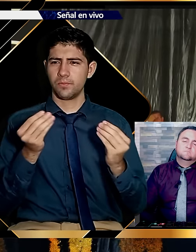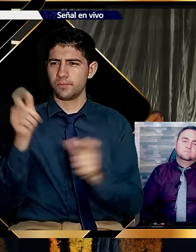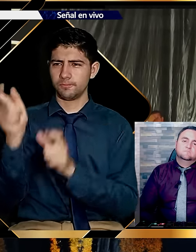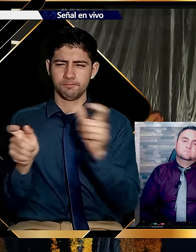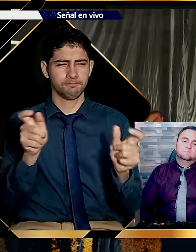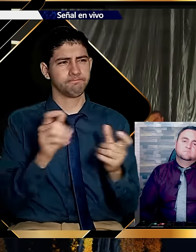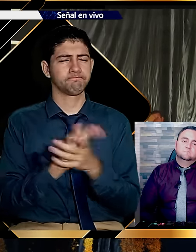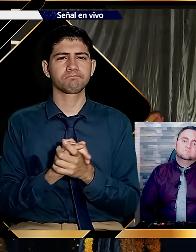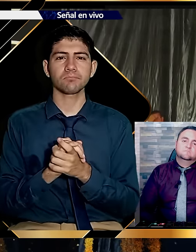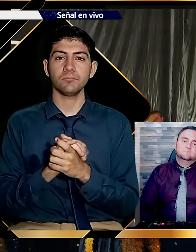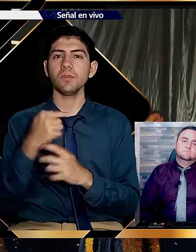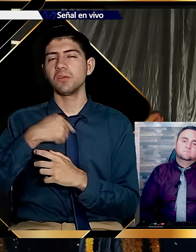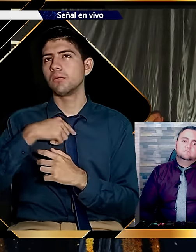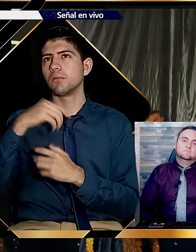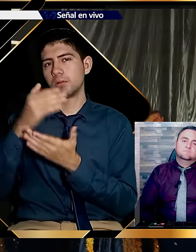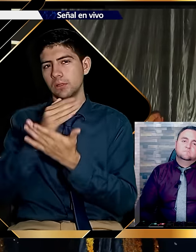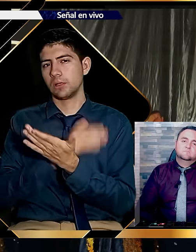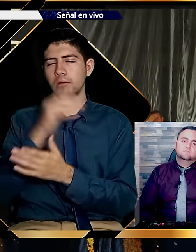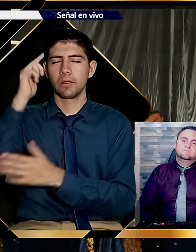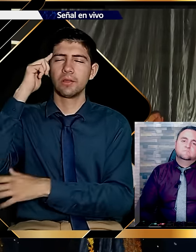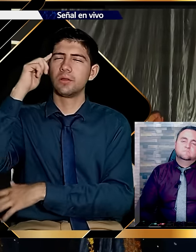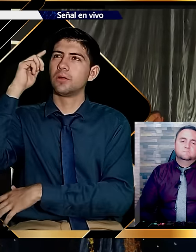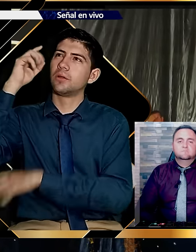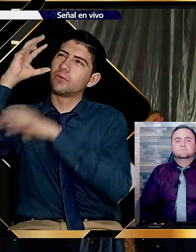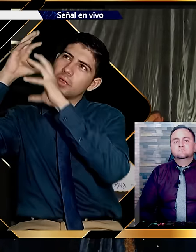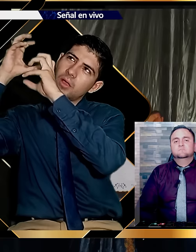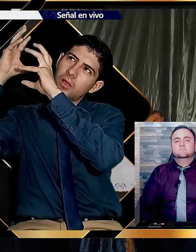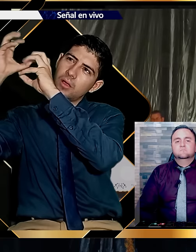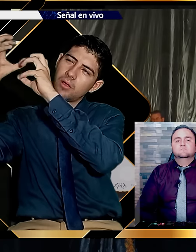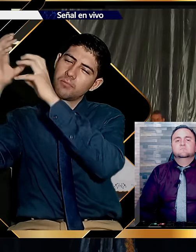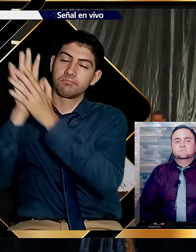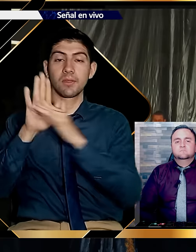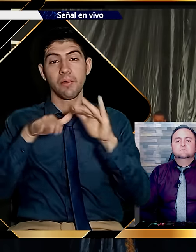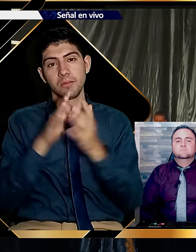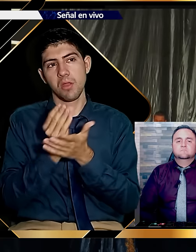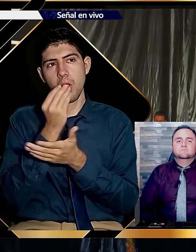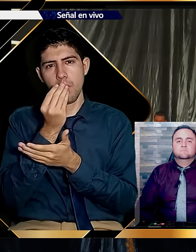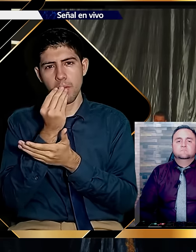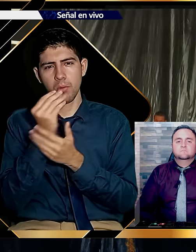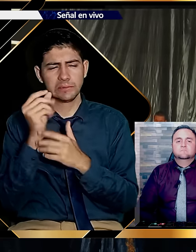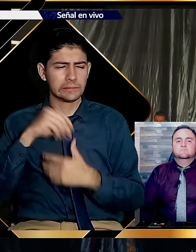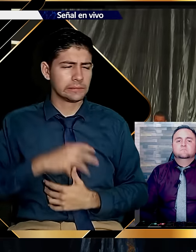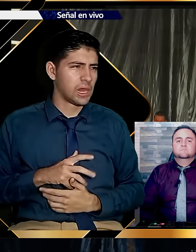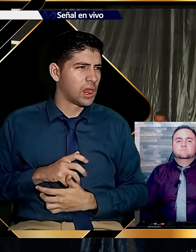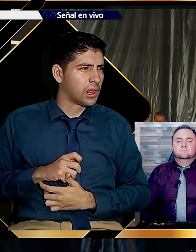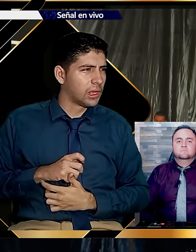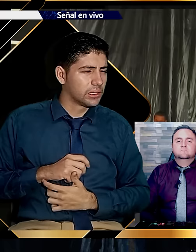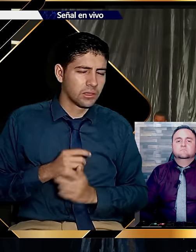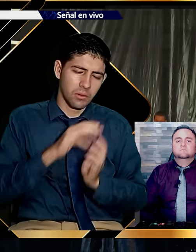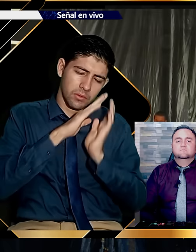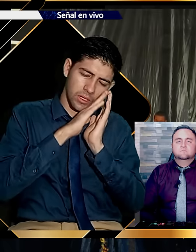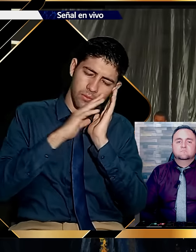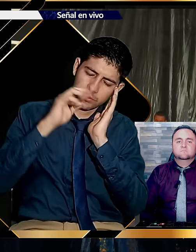Yo estaba, soñé una noche, porque ustedes saben, uno sueña. A veces porque come mal o porque